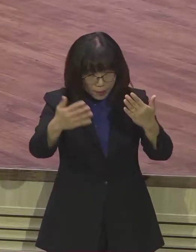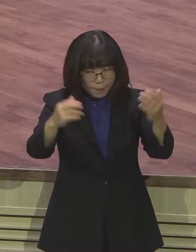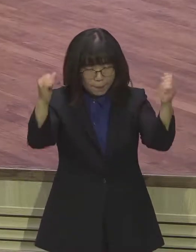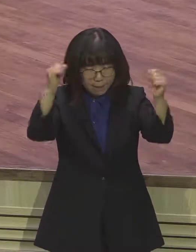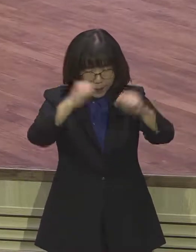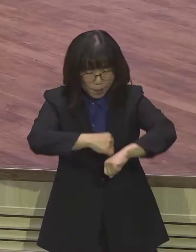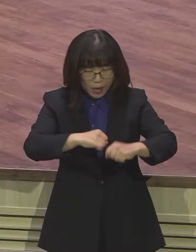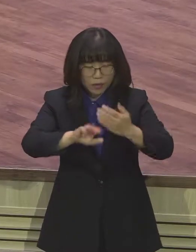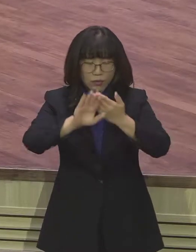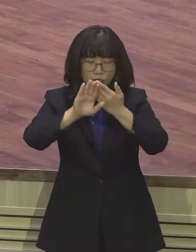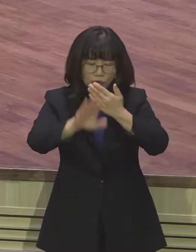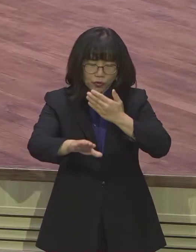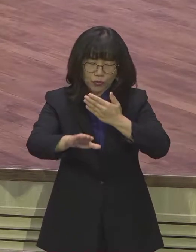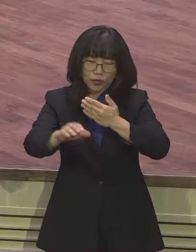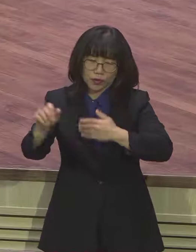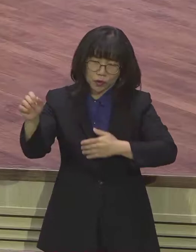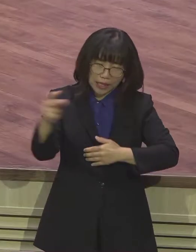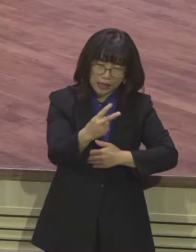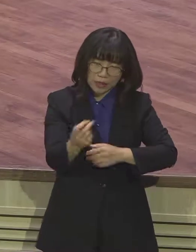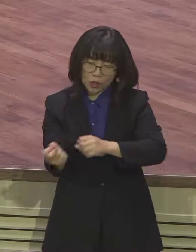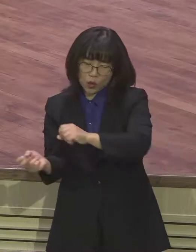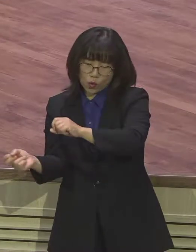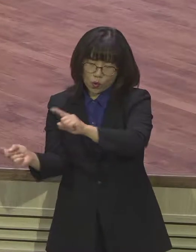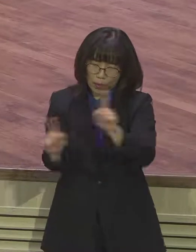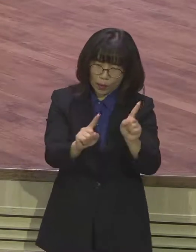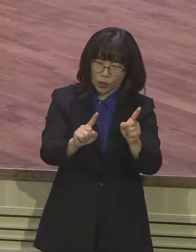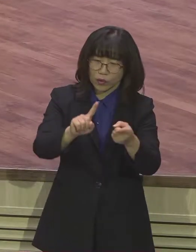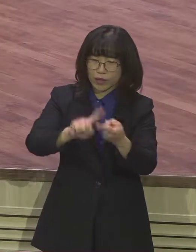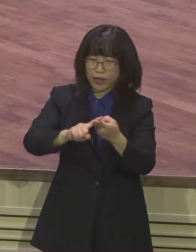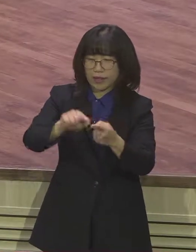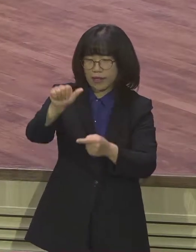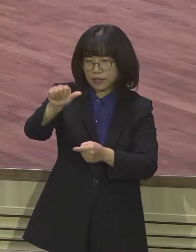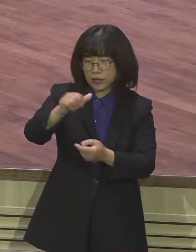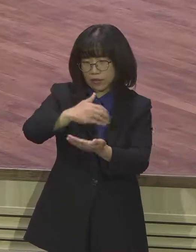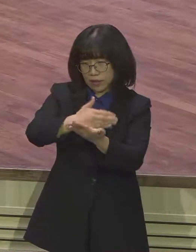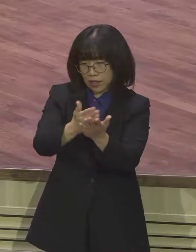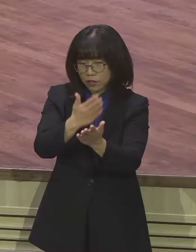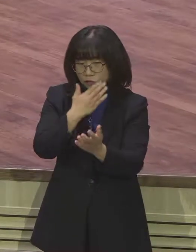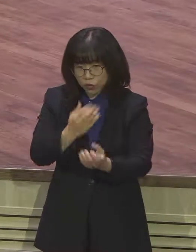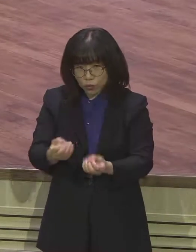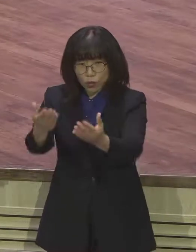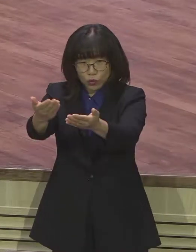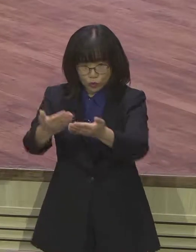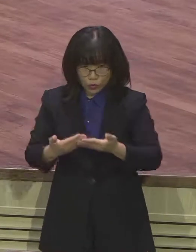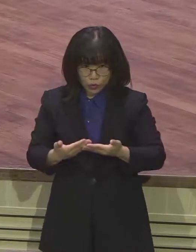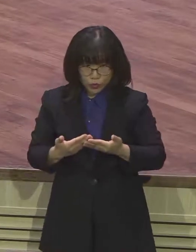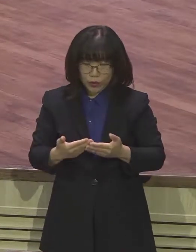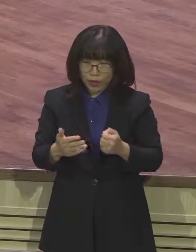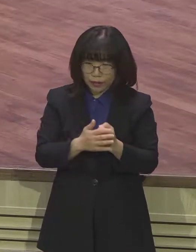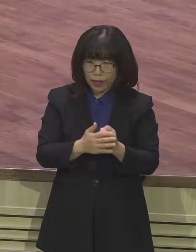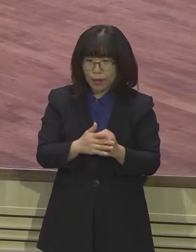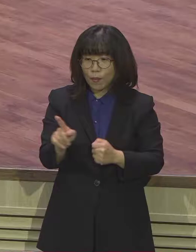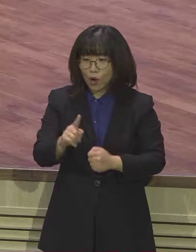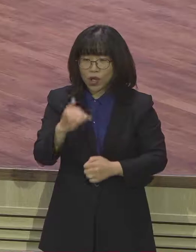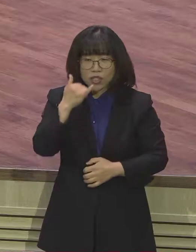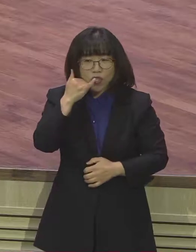5가지 회복의 축복의 5가지 회복의 약속이 바로 이 5에 해당이 되었습니다. 이